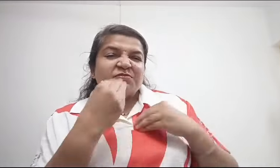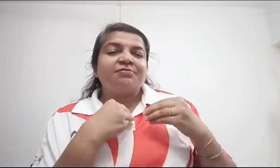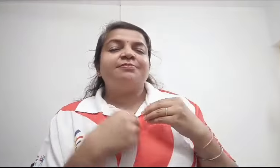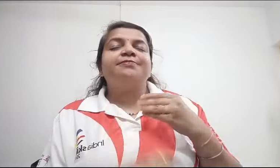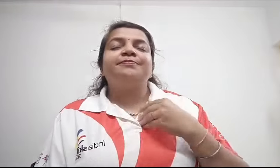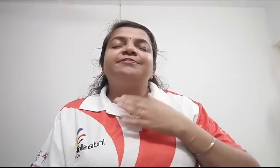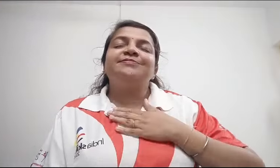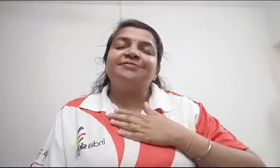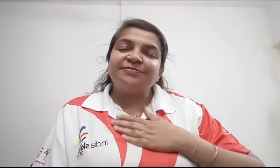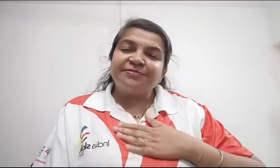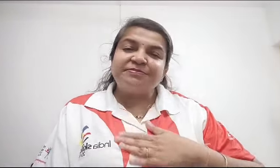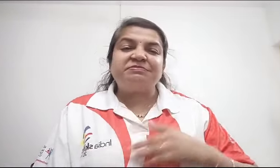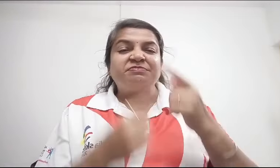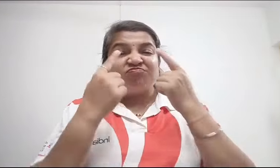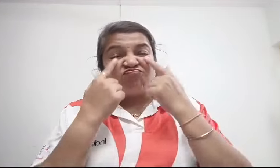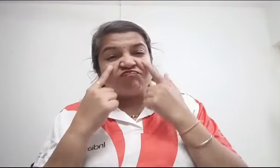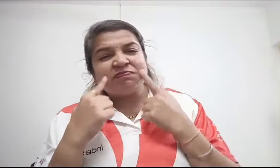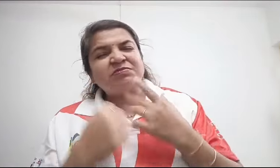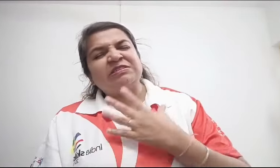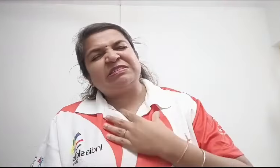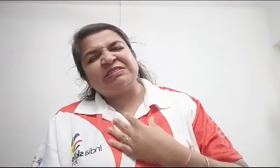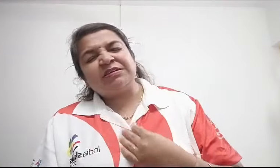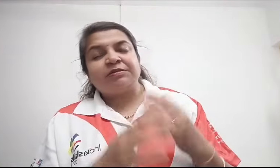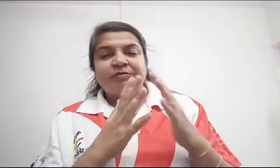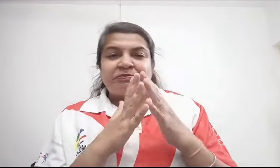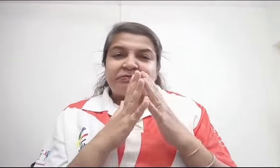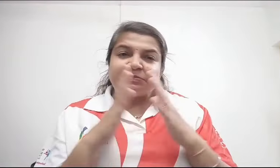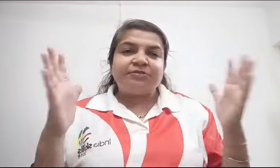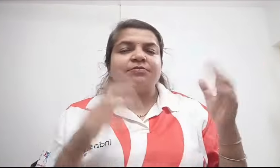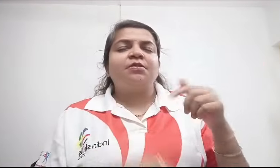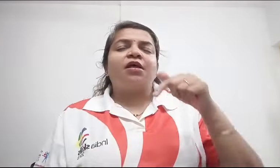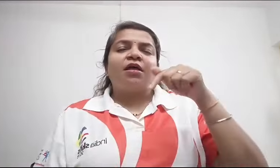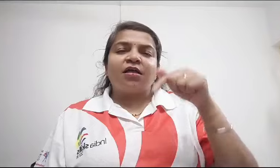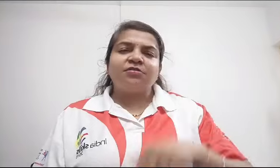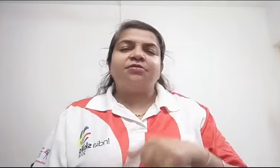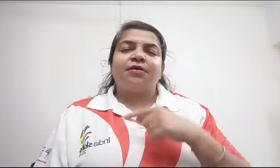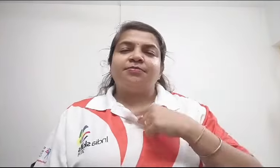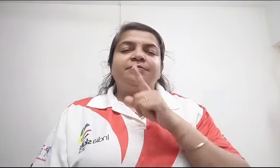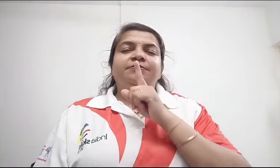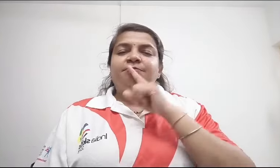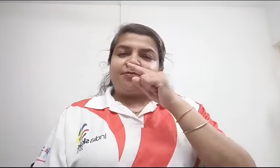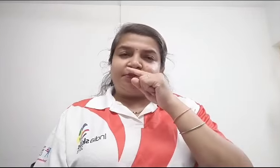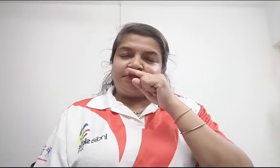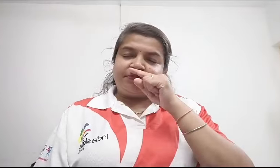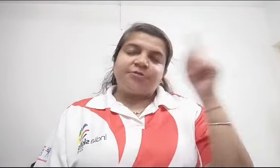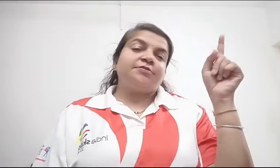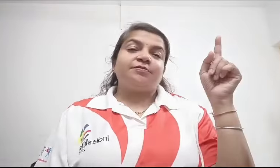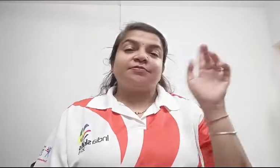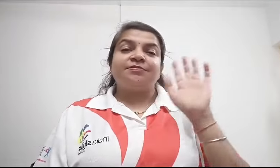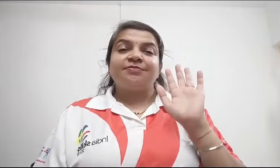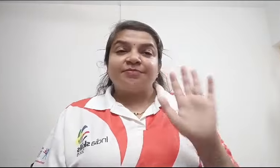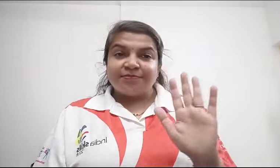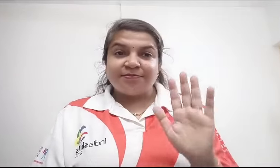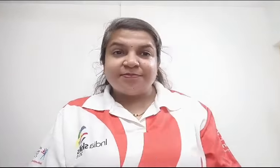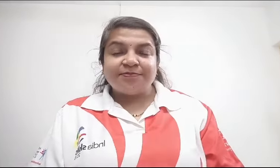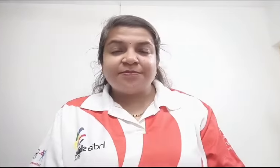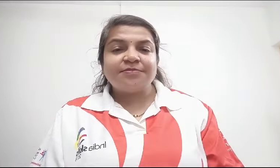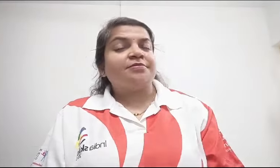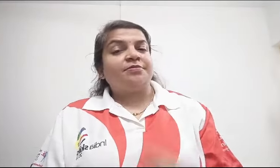साथ में जाती थी तब वो मुझे चिडाते थे और मुझे उसका बहुत दुख होता था, मैं रोती थी और मैं